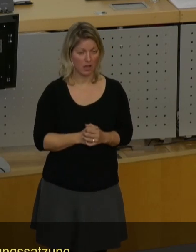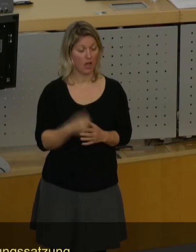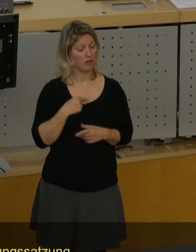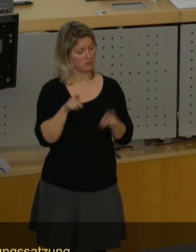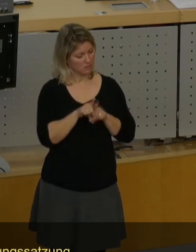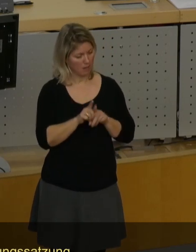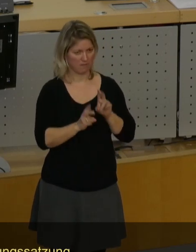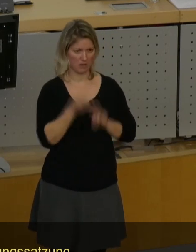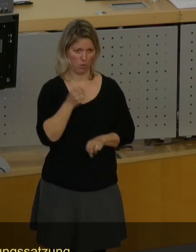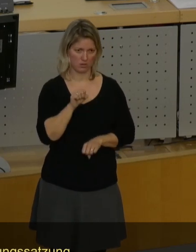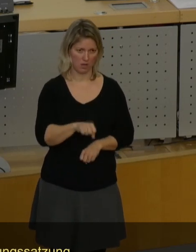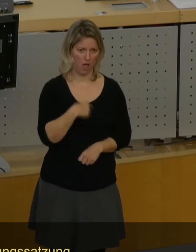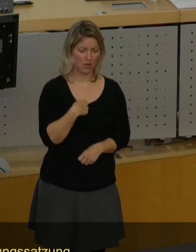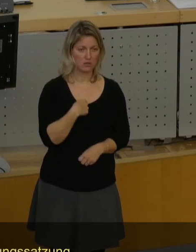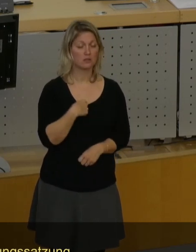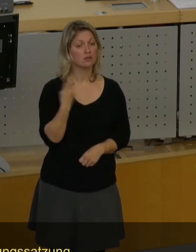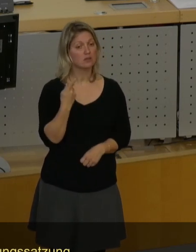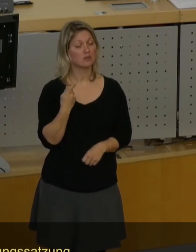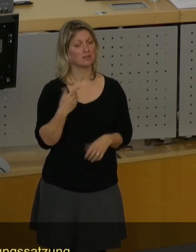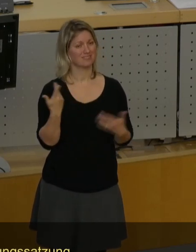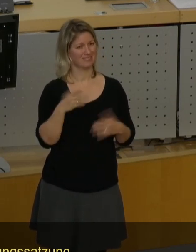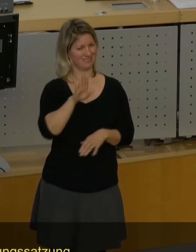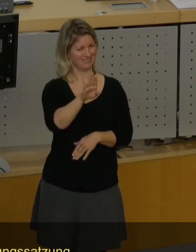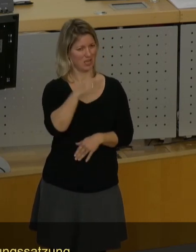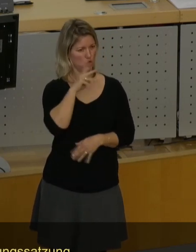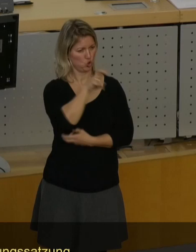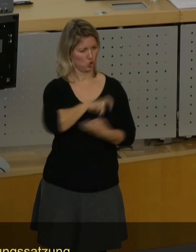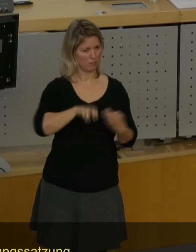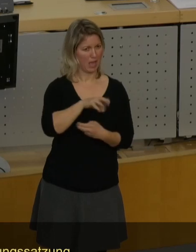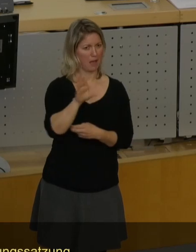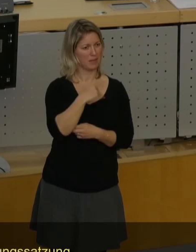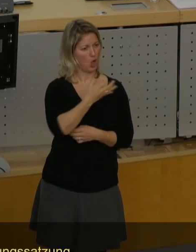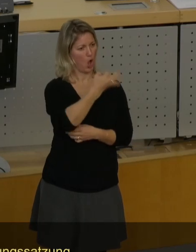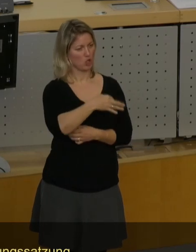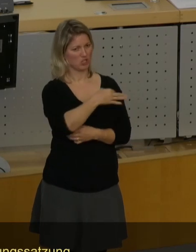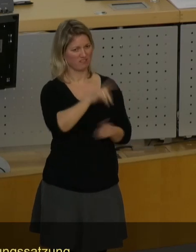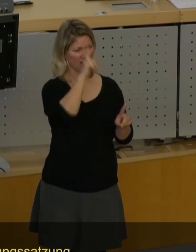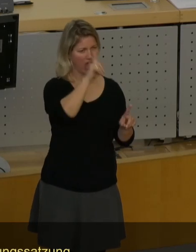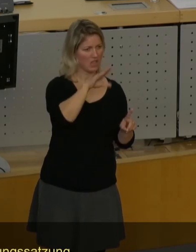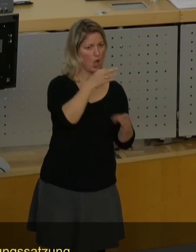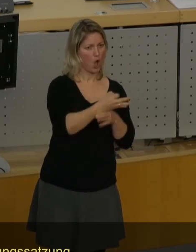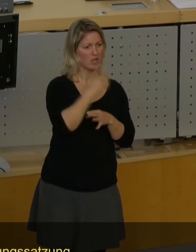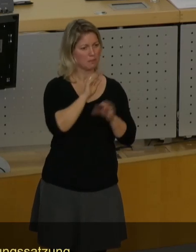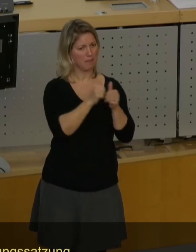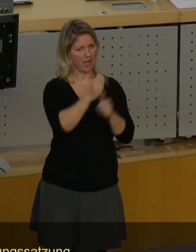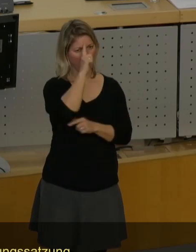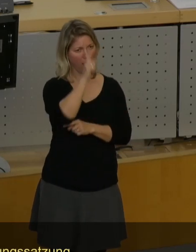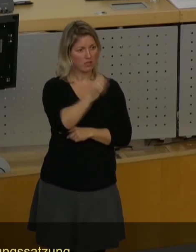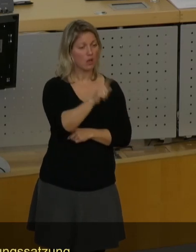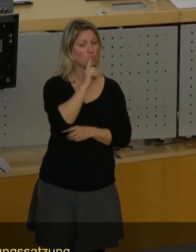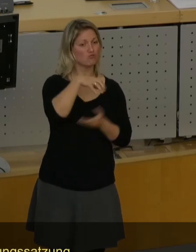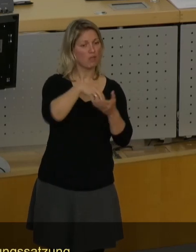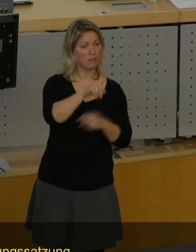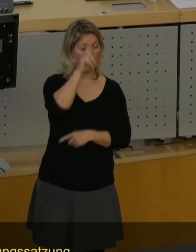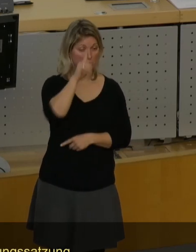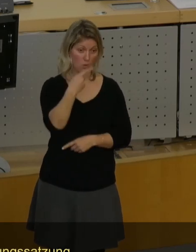gerne noch einmal. Der Umgang, den Sie haben mit den Ortschaftsräten, mit den Ortsbeiräten und jetzt Stadtbezirksbeiräten, ist eine